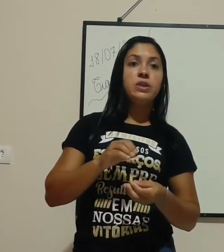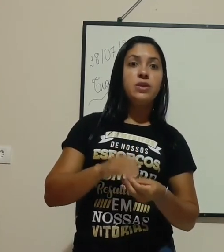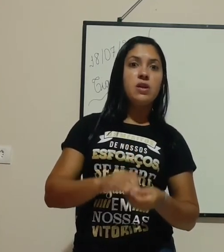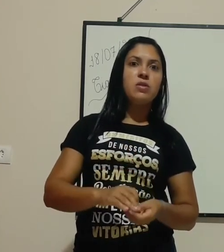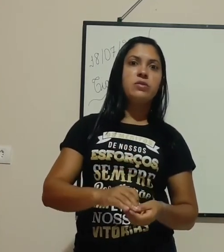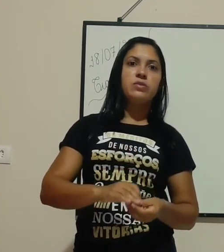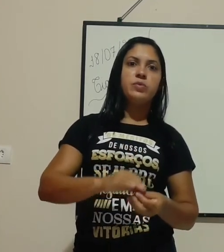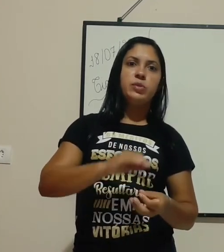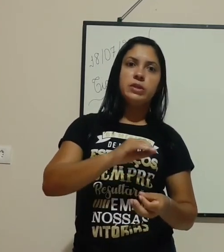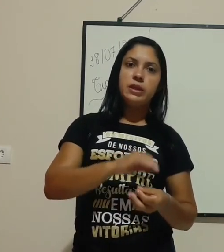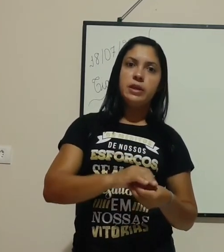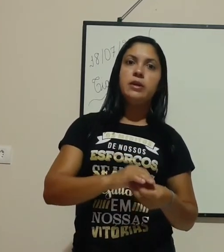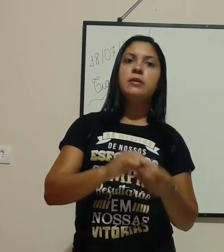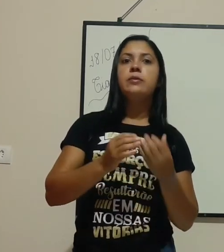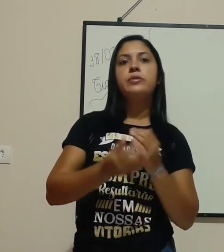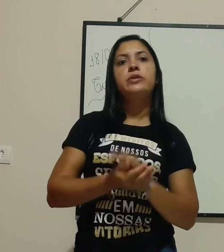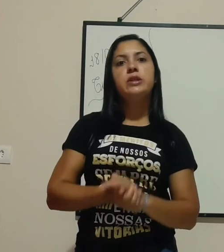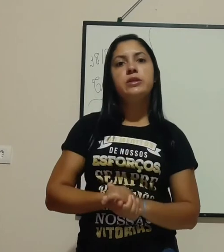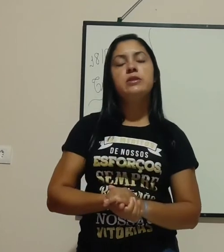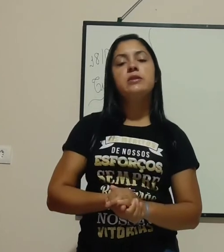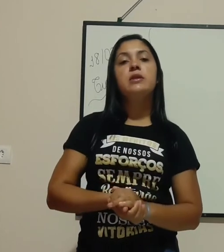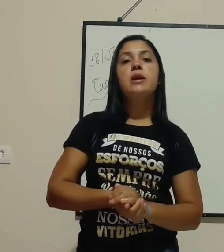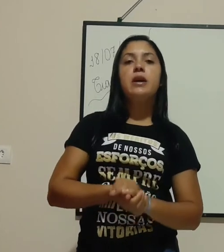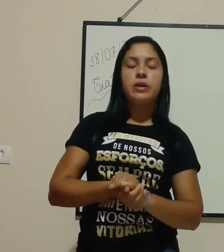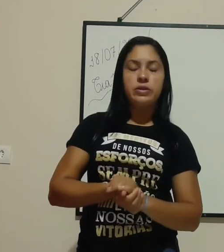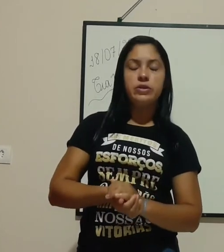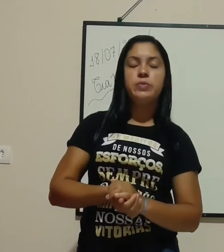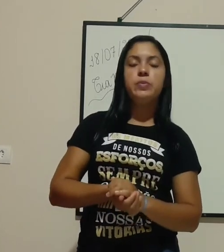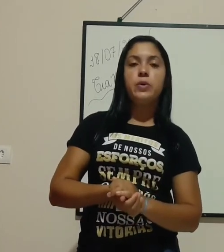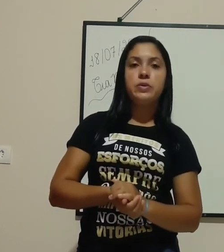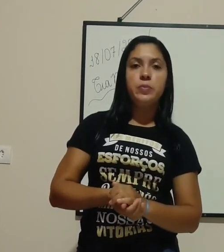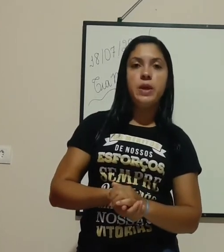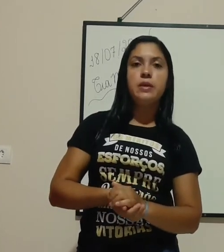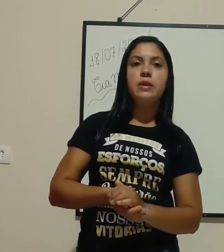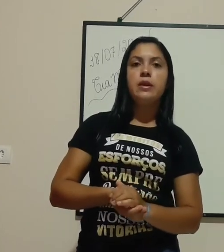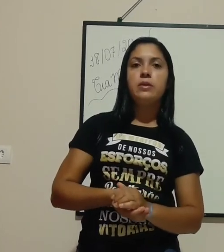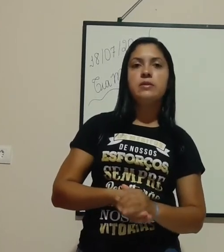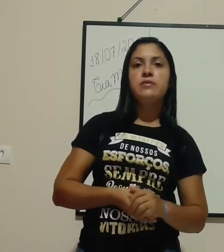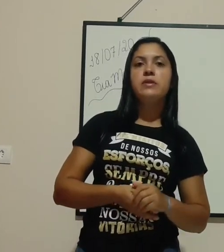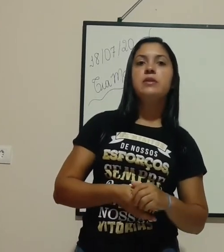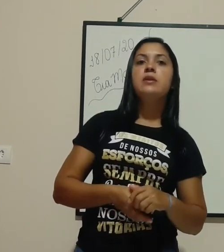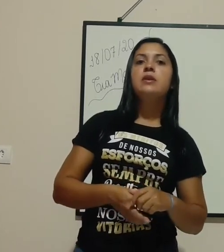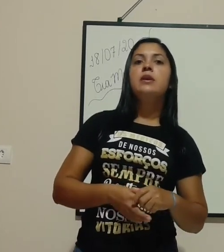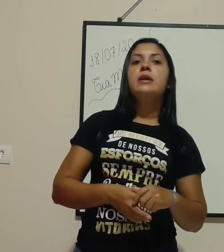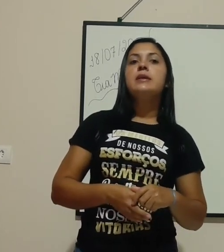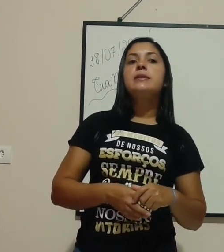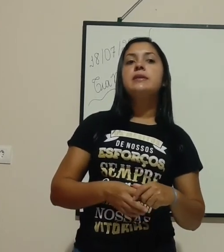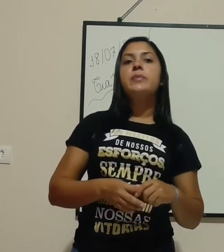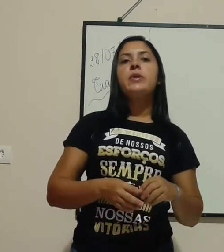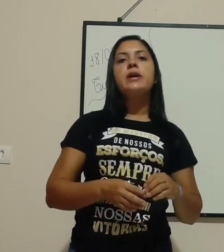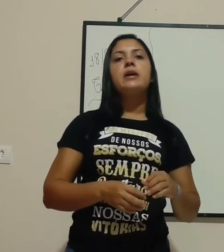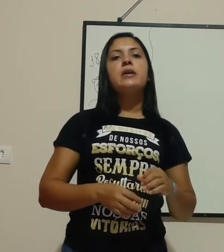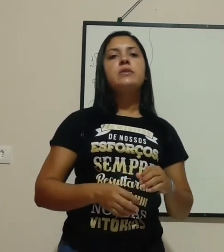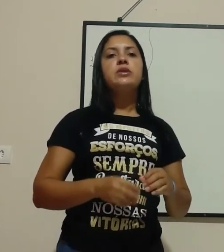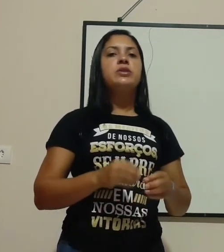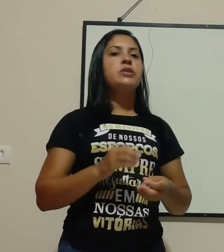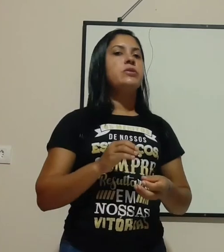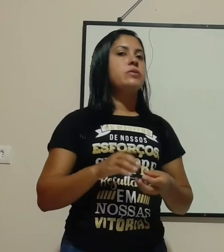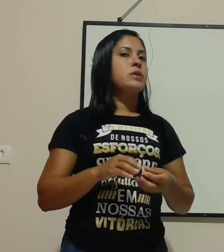rigorosos. Porque, como eu já disse, a gente pode perder a nossa vida se por acaso acontecer